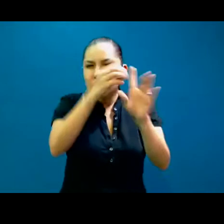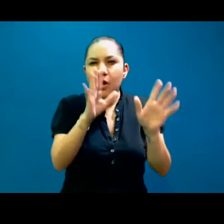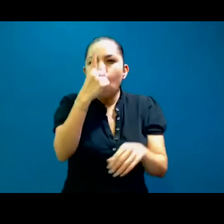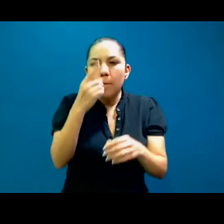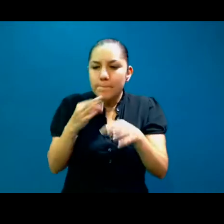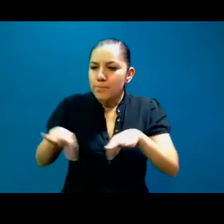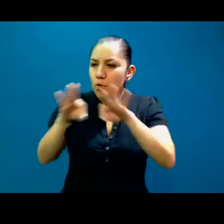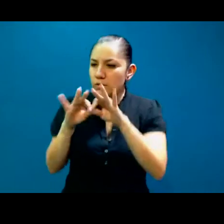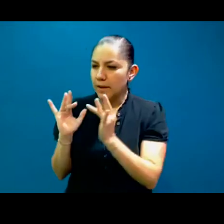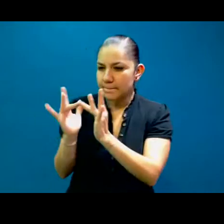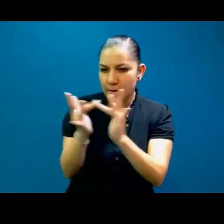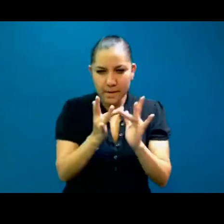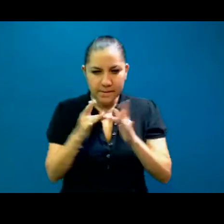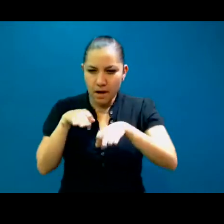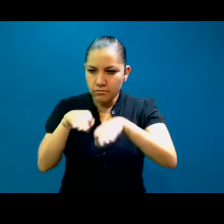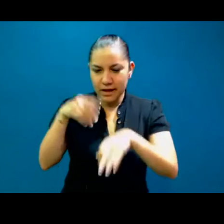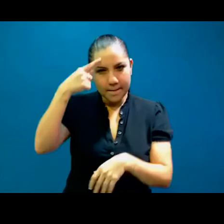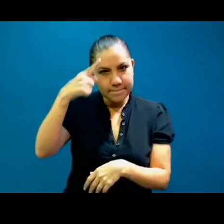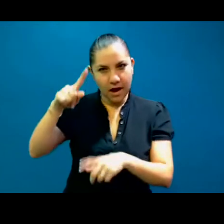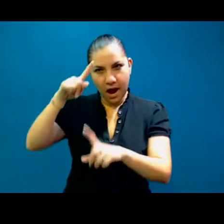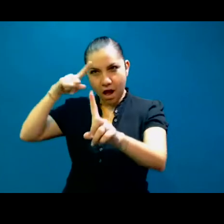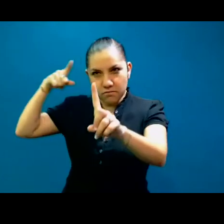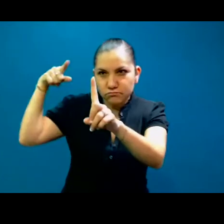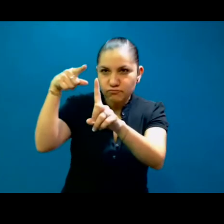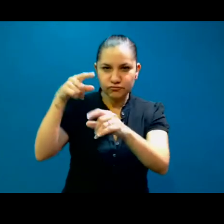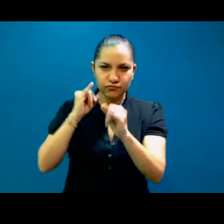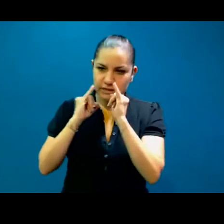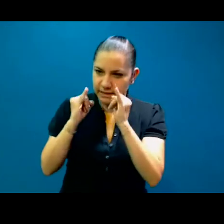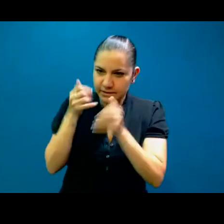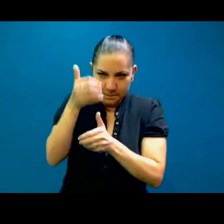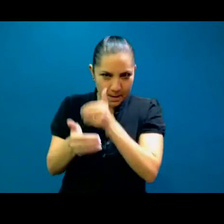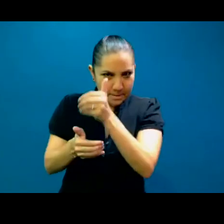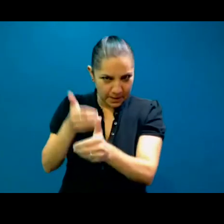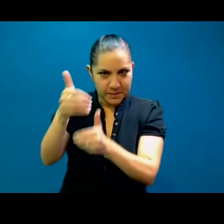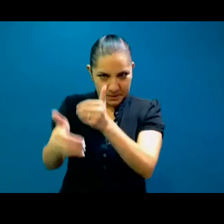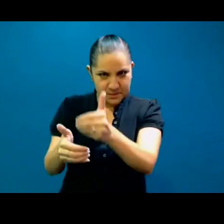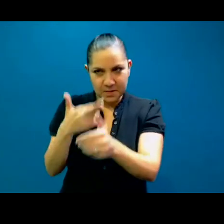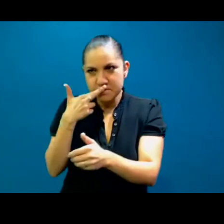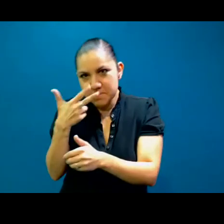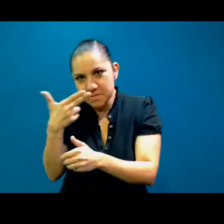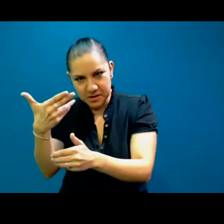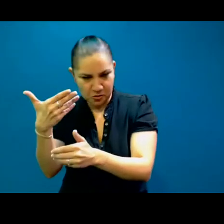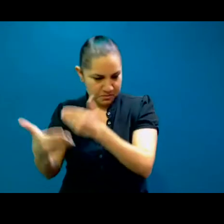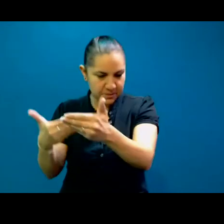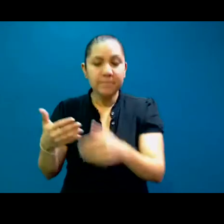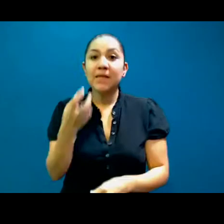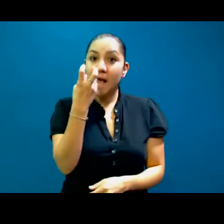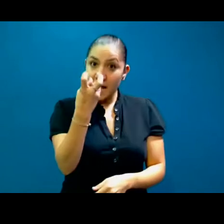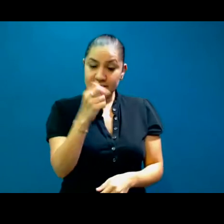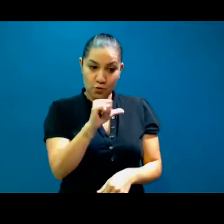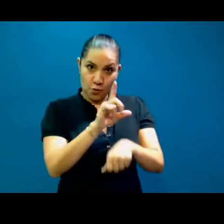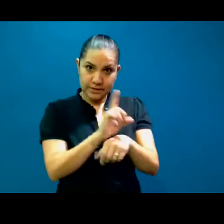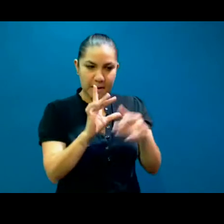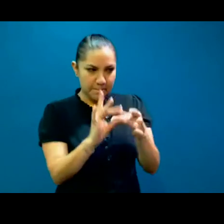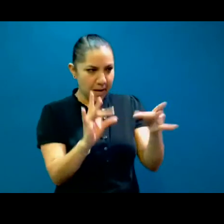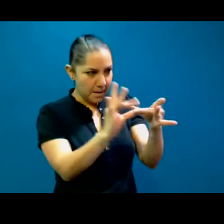esto viene en ratito que vamos a compartir juntos. Entonces, nuestro objetivo es, pues,